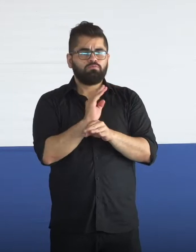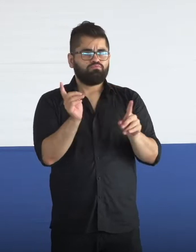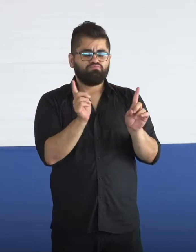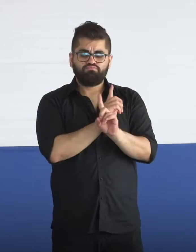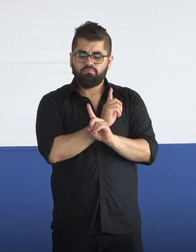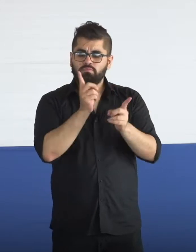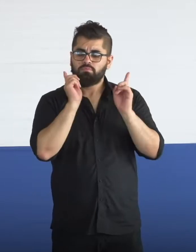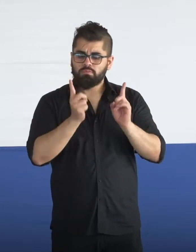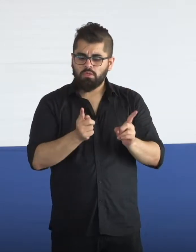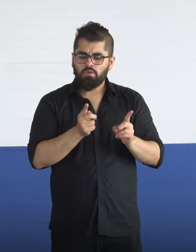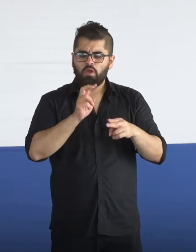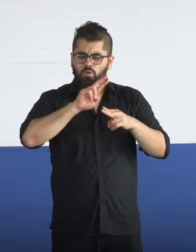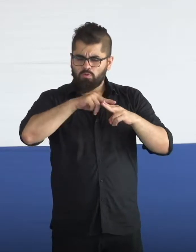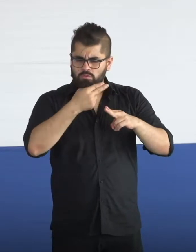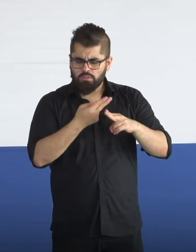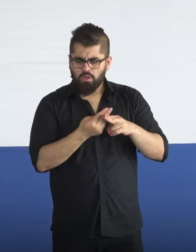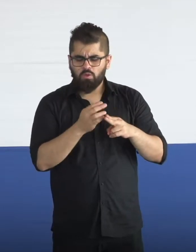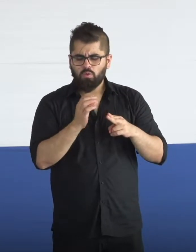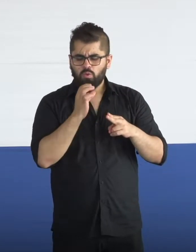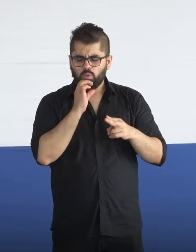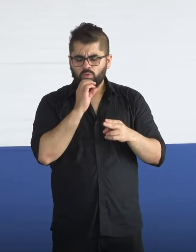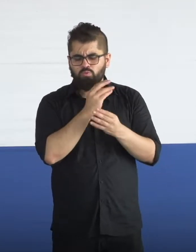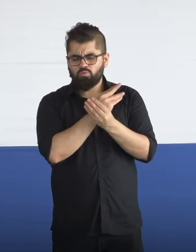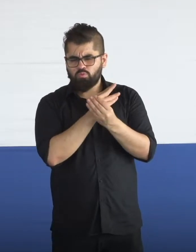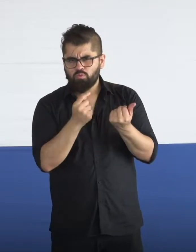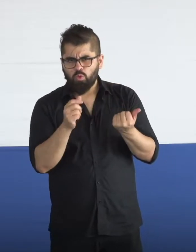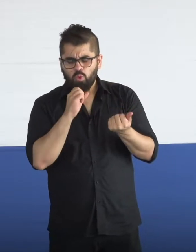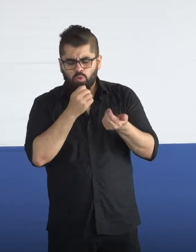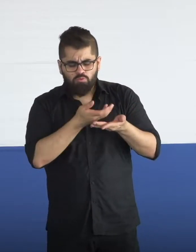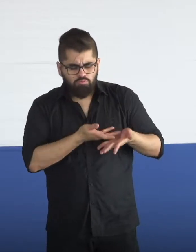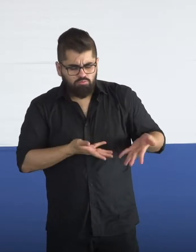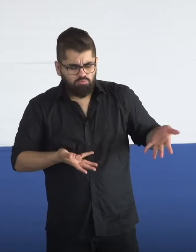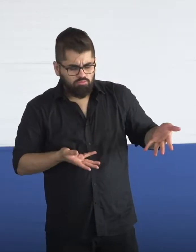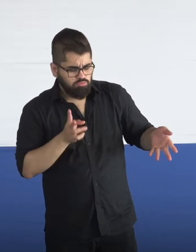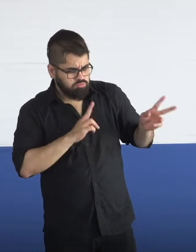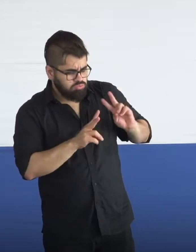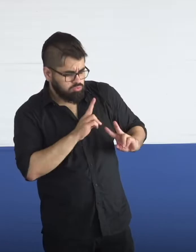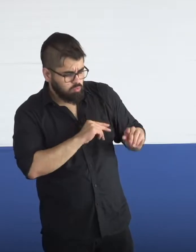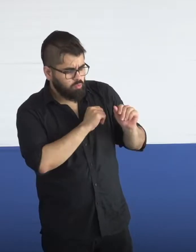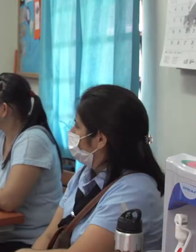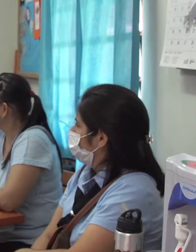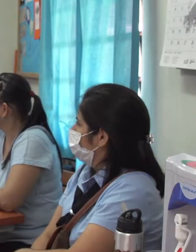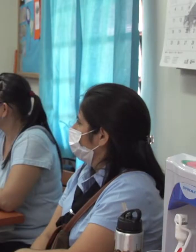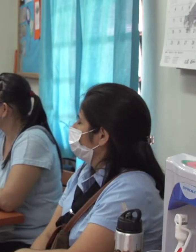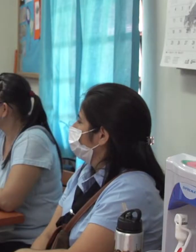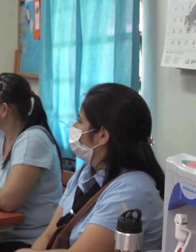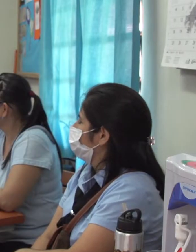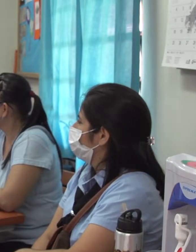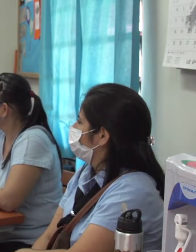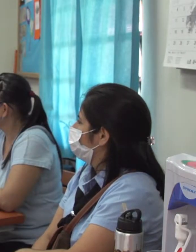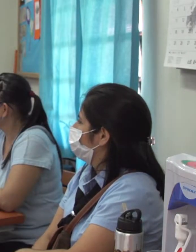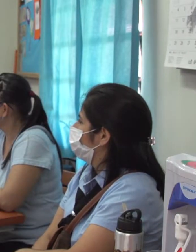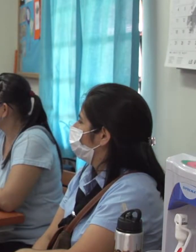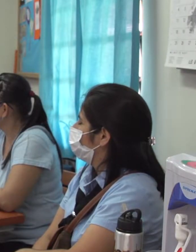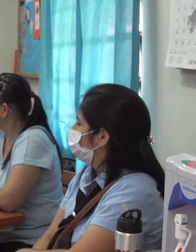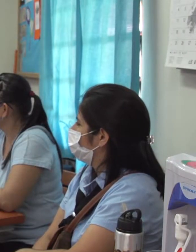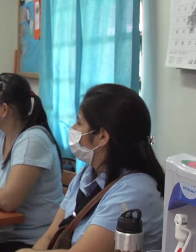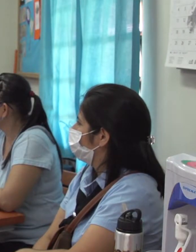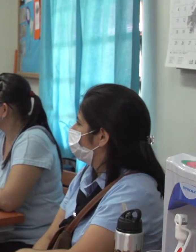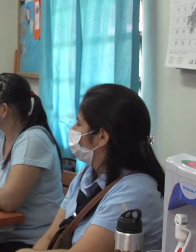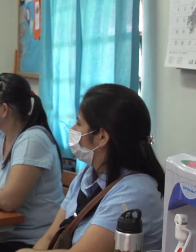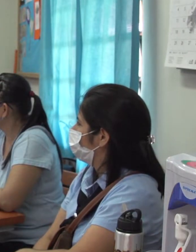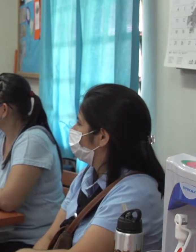Necesitamos reconfigurar las alternativas de la oferta educativa para hacer posible que quienes aún no ingresan